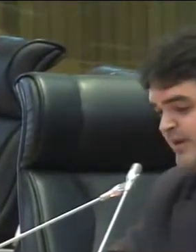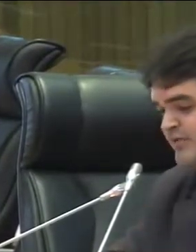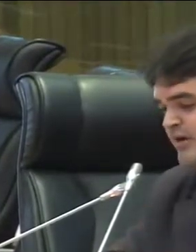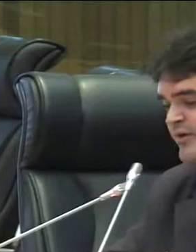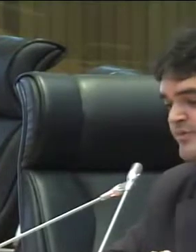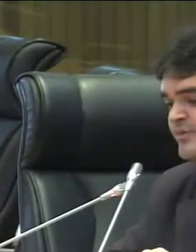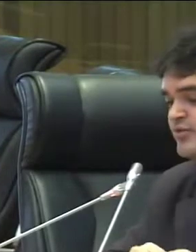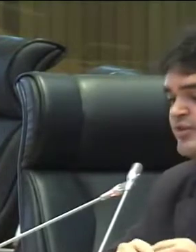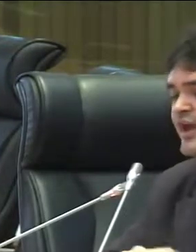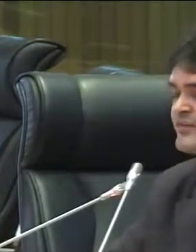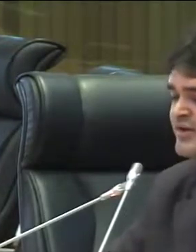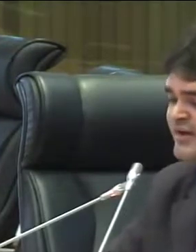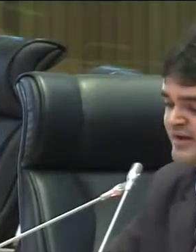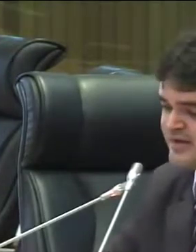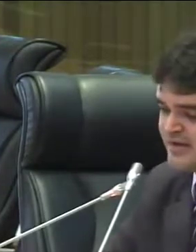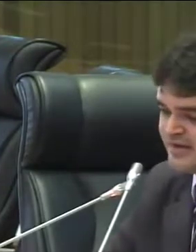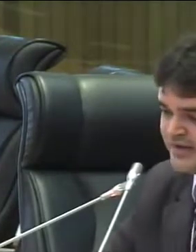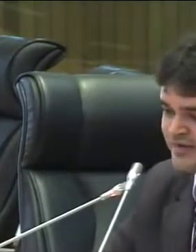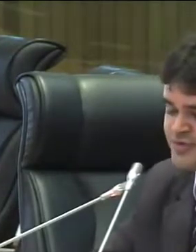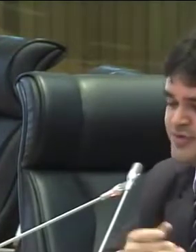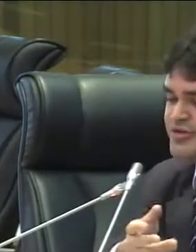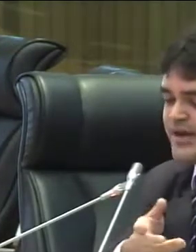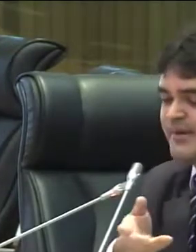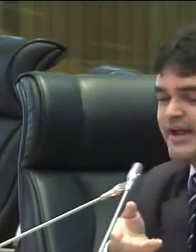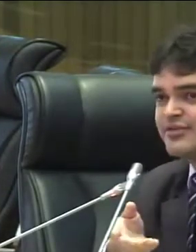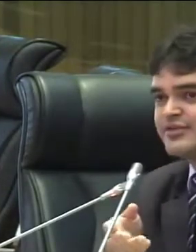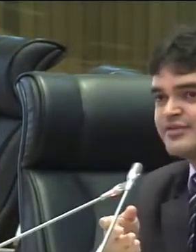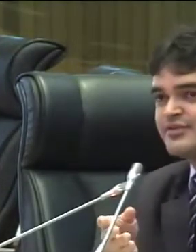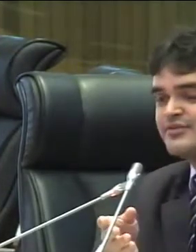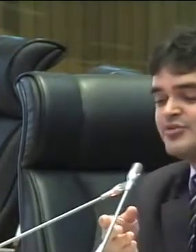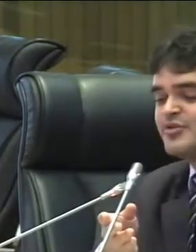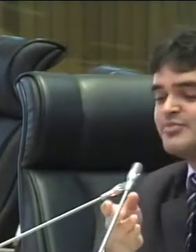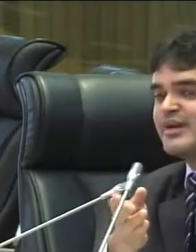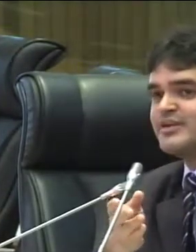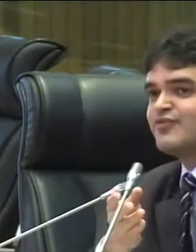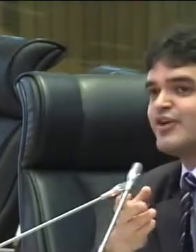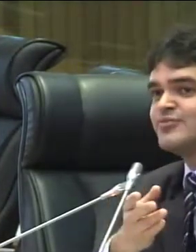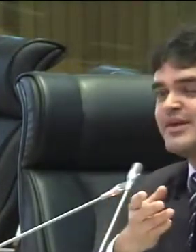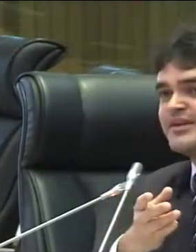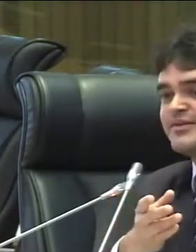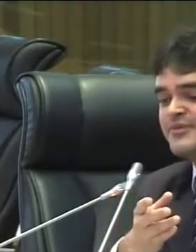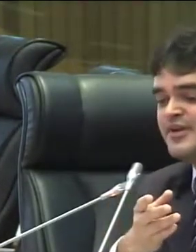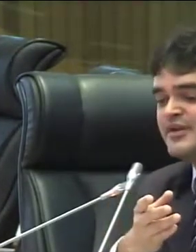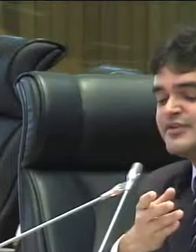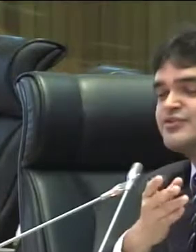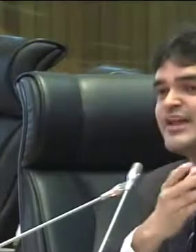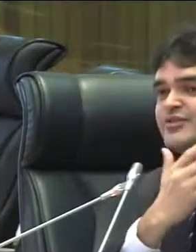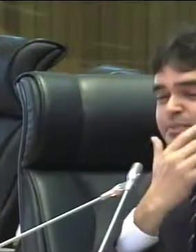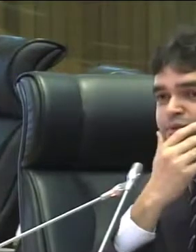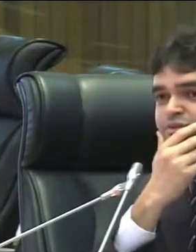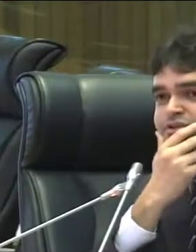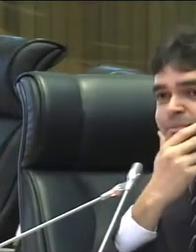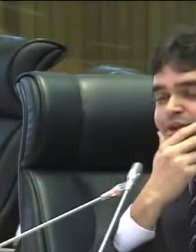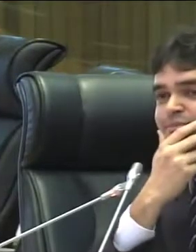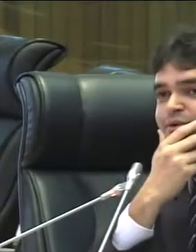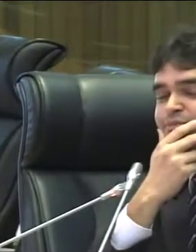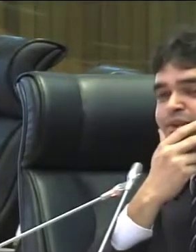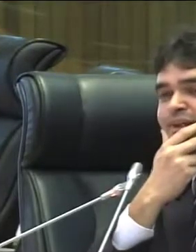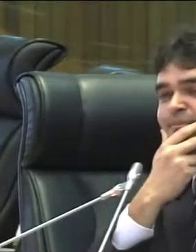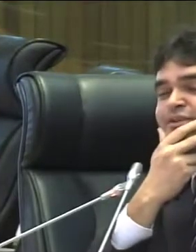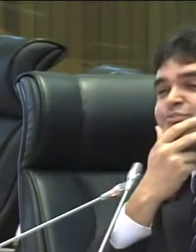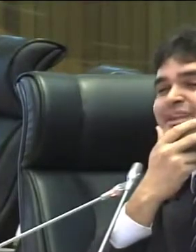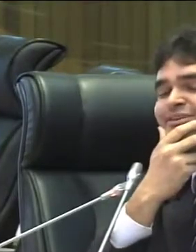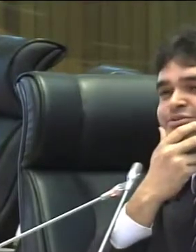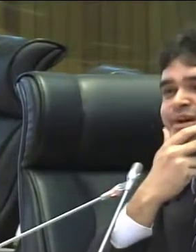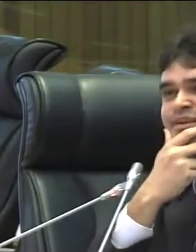do atual governo para com a UEMA. Segundo, em relação ao número de trabalhadores, número de maranhenses fora do Maranhão. Segundo o dado do PNUD, deputado